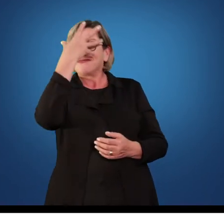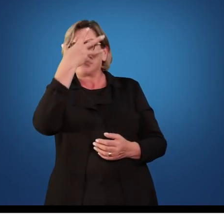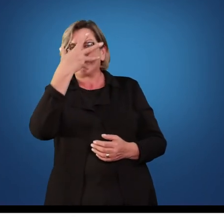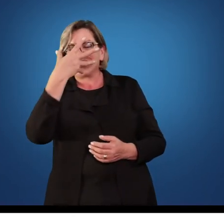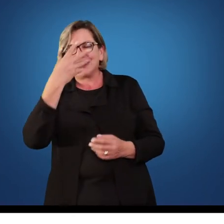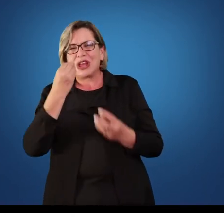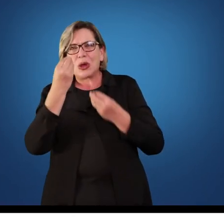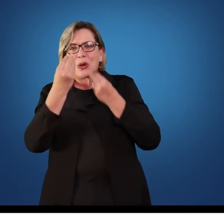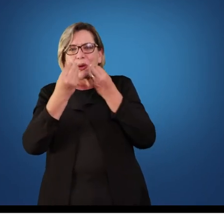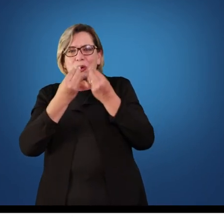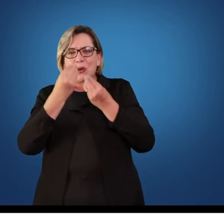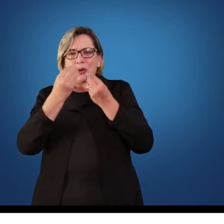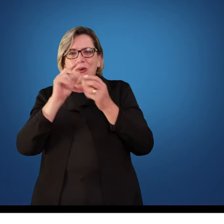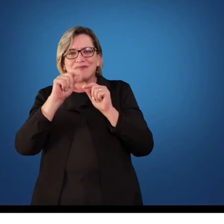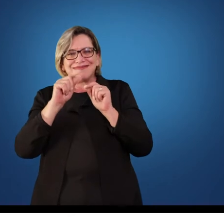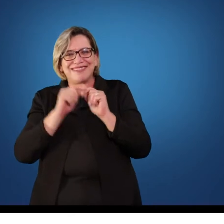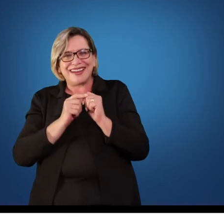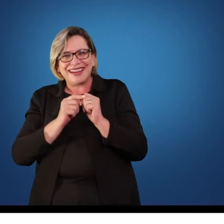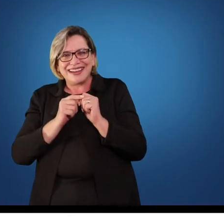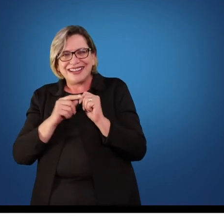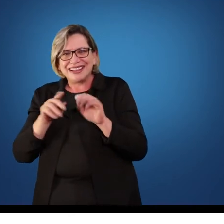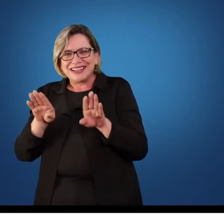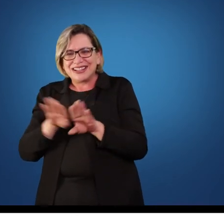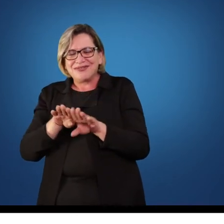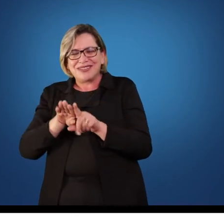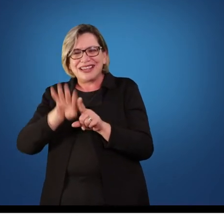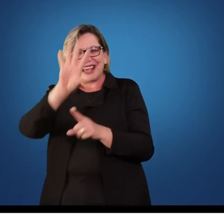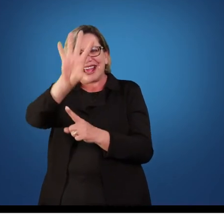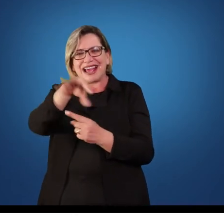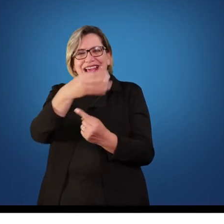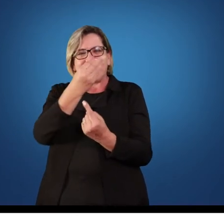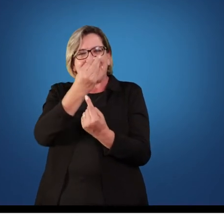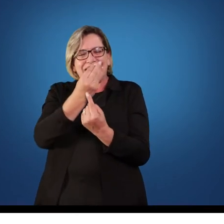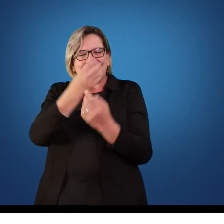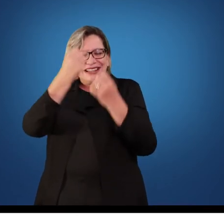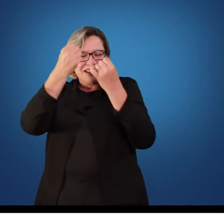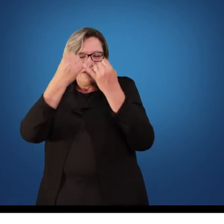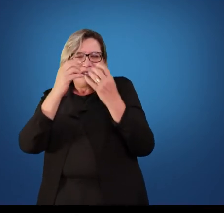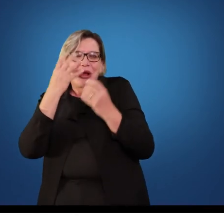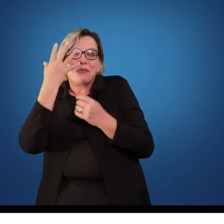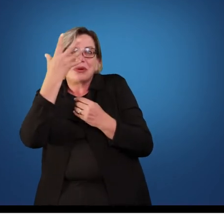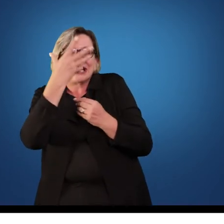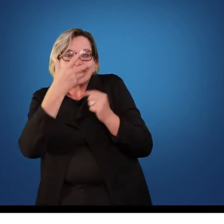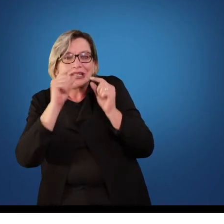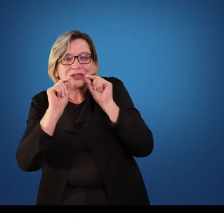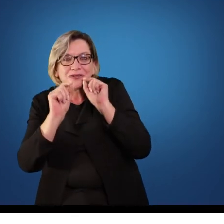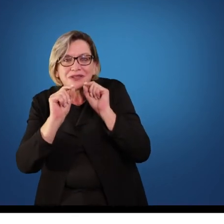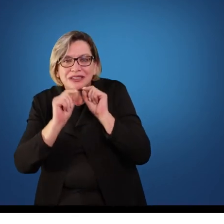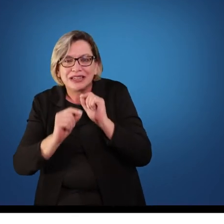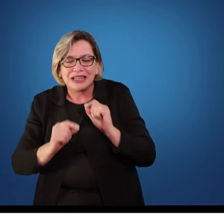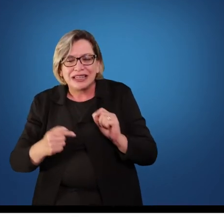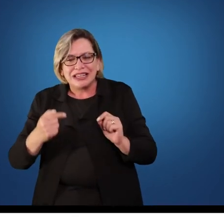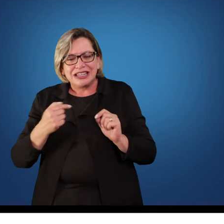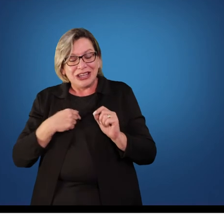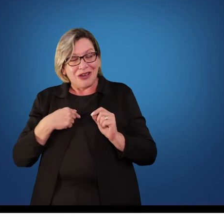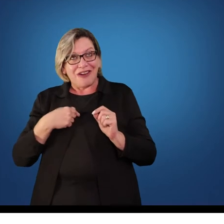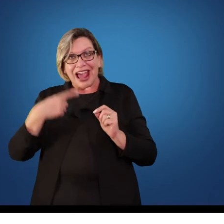belo. As professoras de artes também falam muito sobre o belo, sobre o bonito. E isso me traz muitas ideias para as minhas aulas.